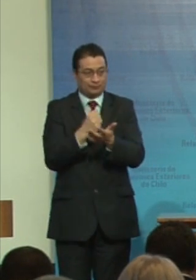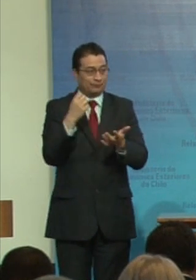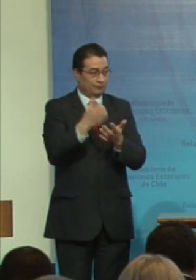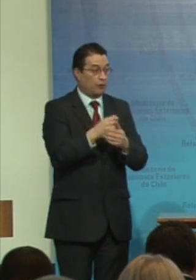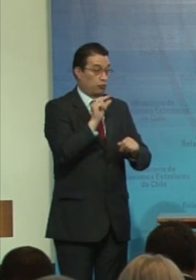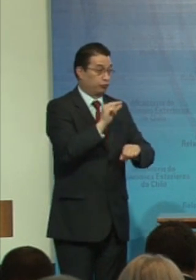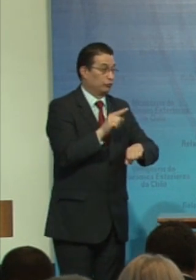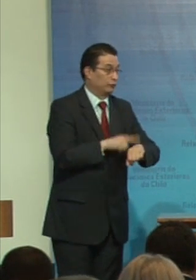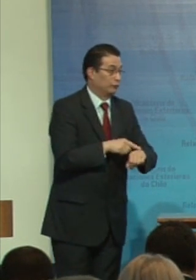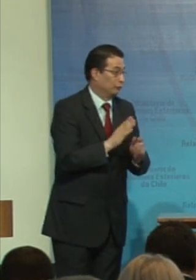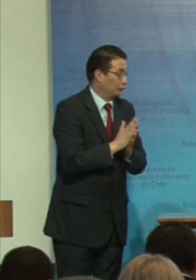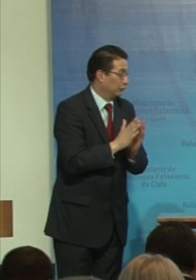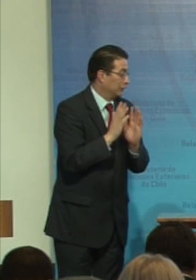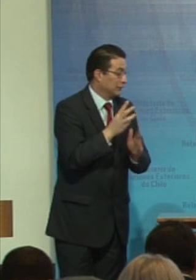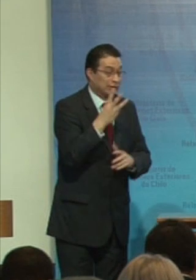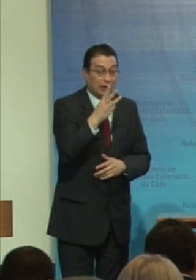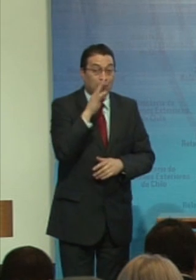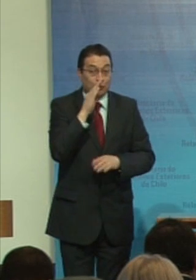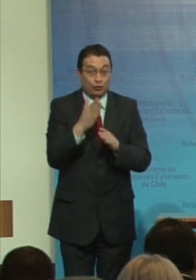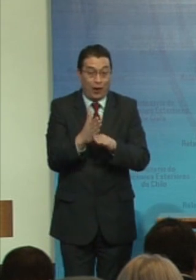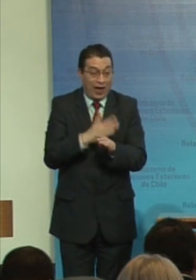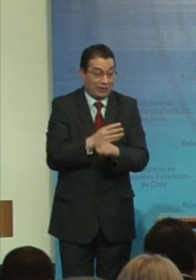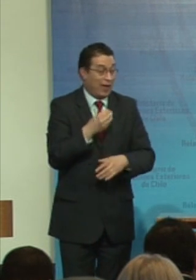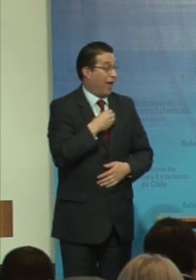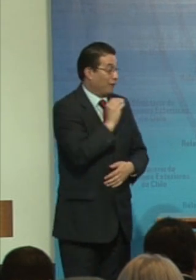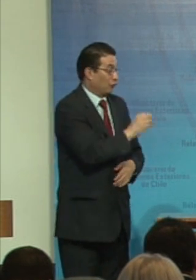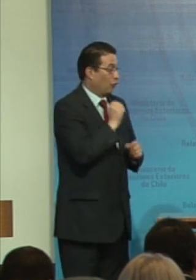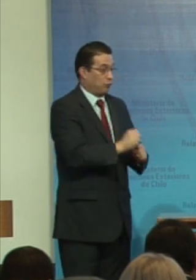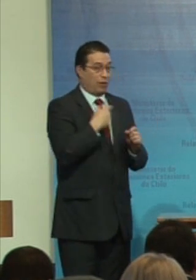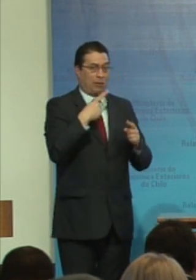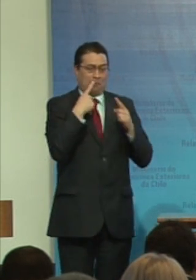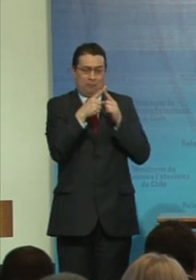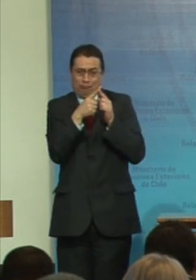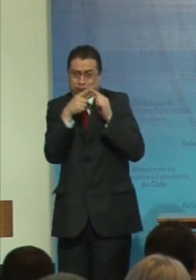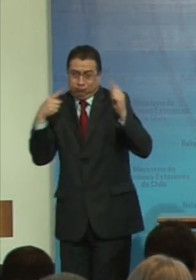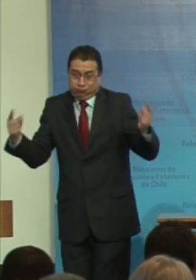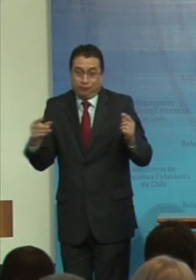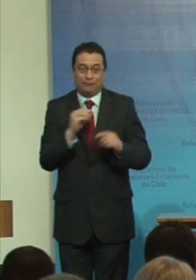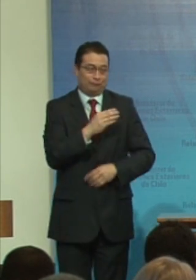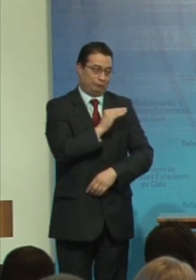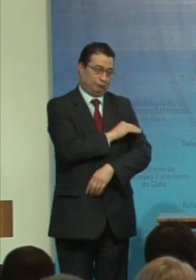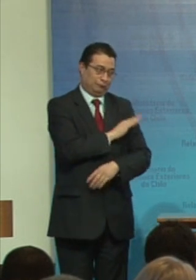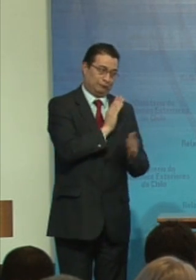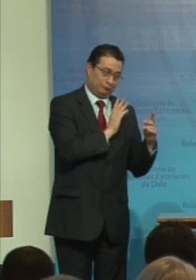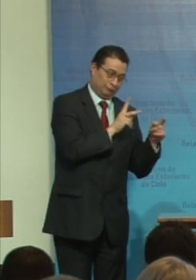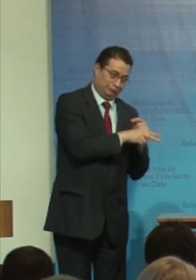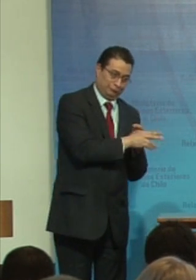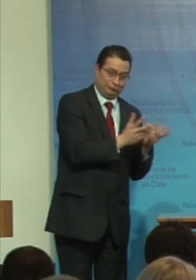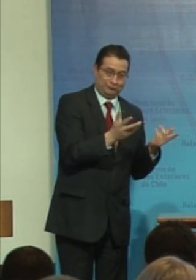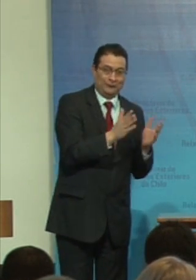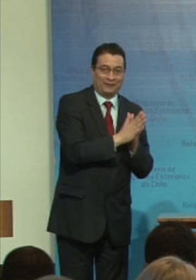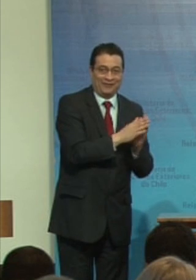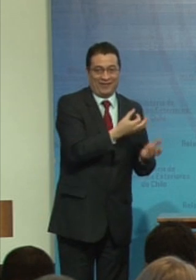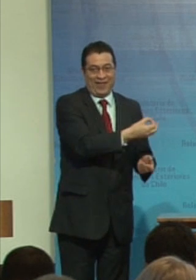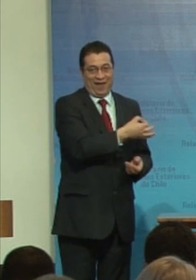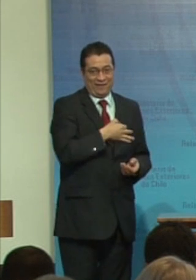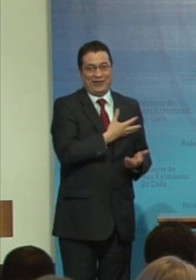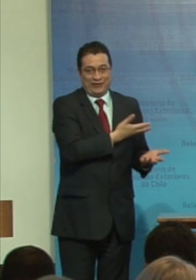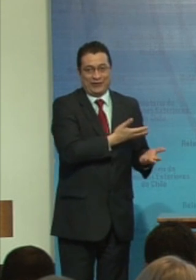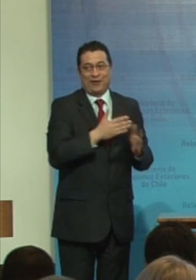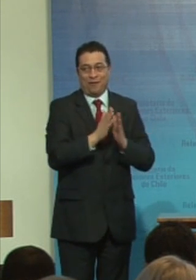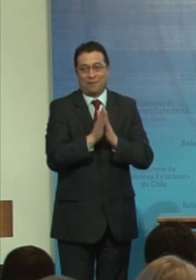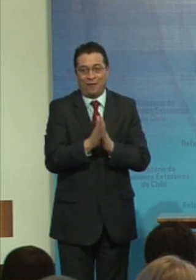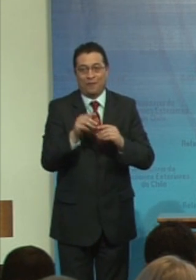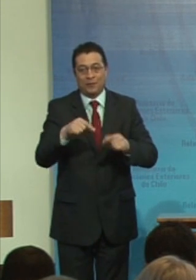avise tres minutos antes de terminar porque si no yo podría estar todo el día hablando con pasión de lo que ha significado